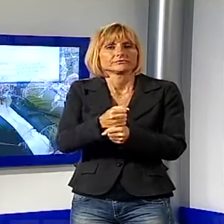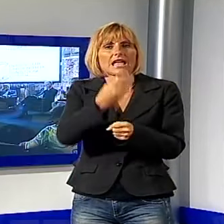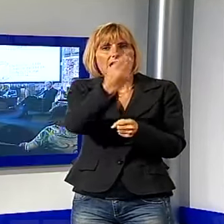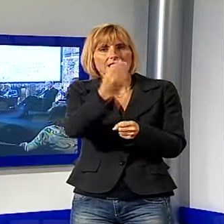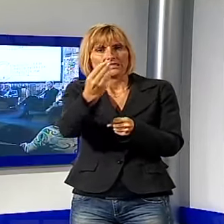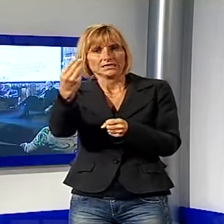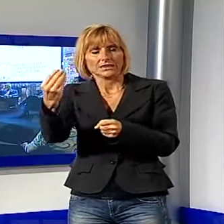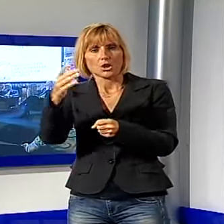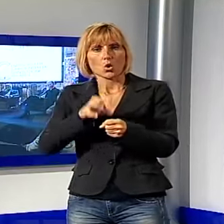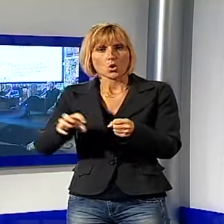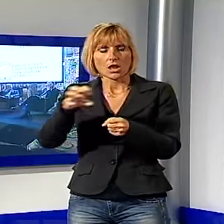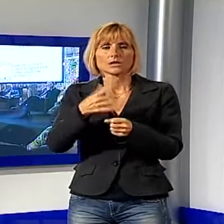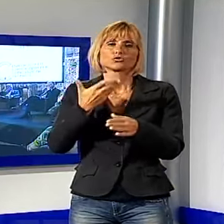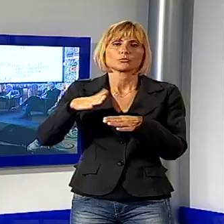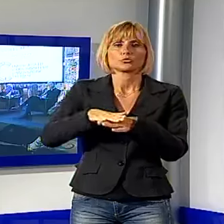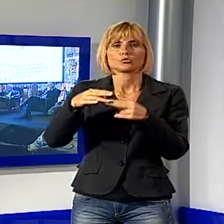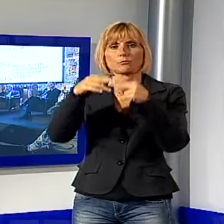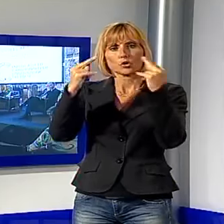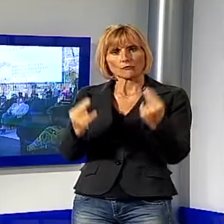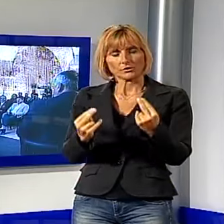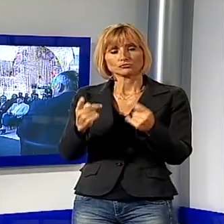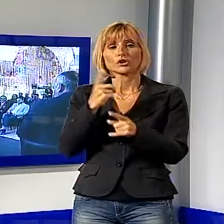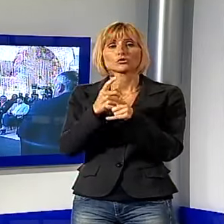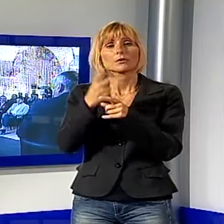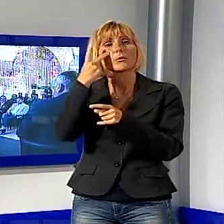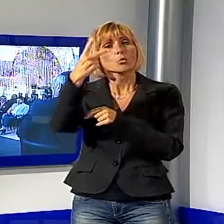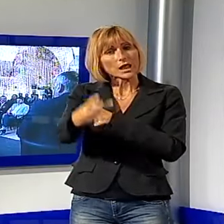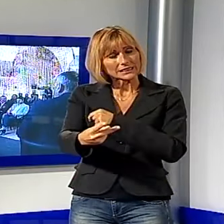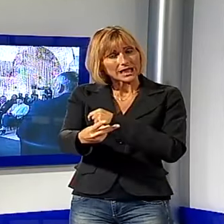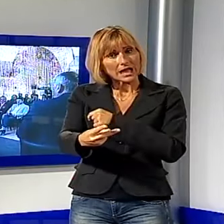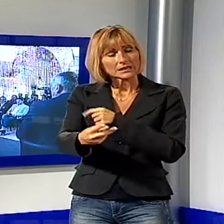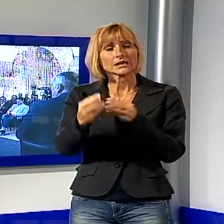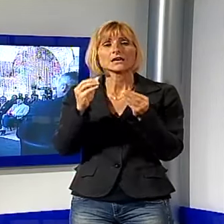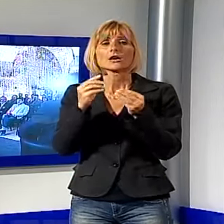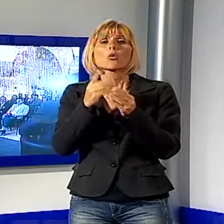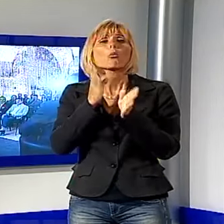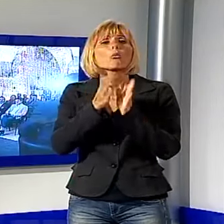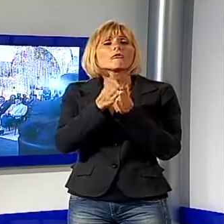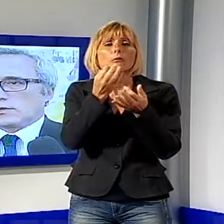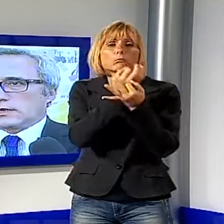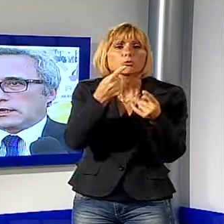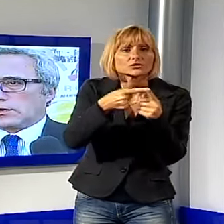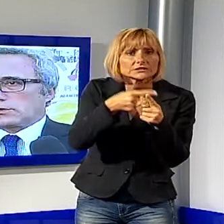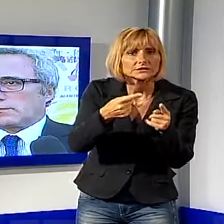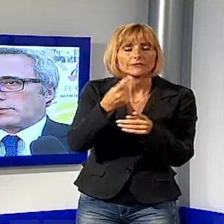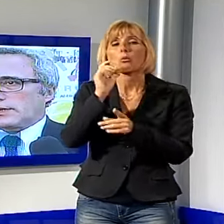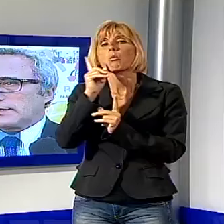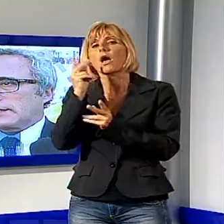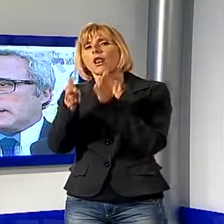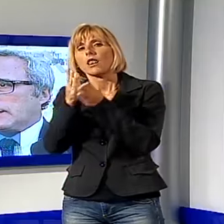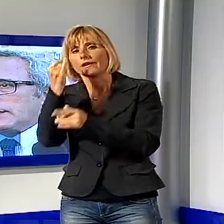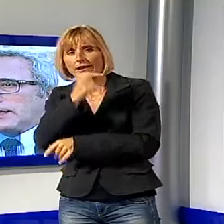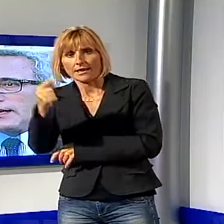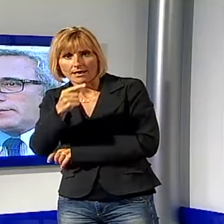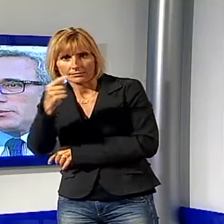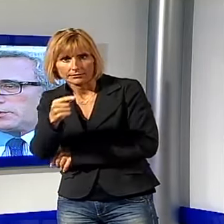province in modo particolare. Bisogna guardare che cosa di questo è andato e non è andato. Io credo che la cosa importante